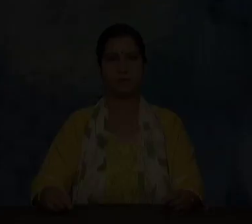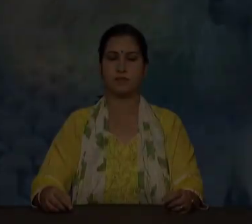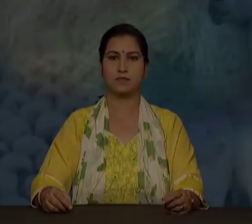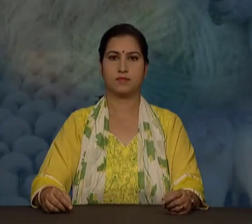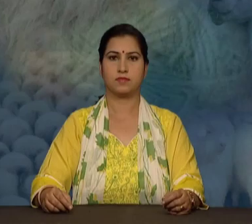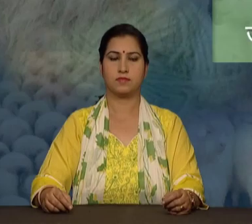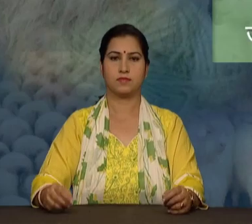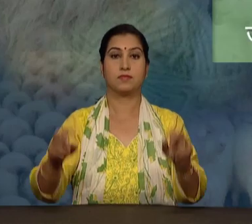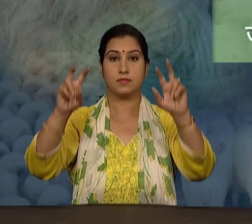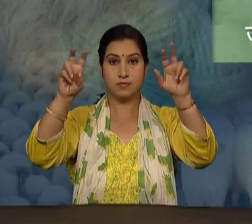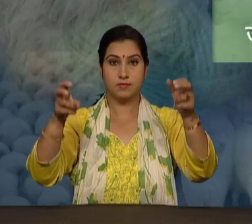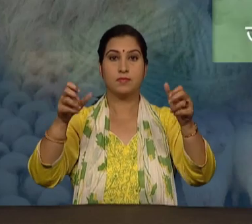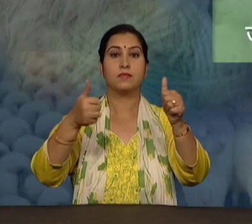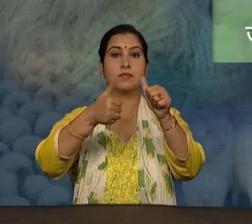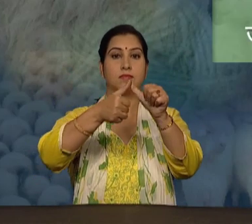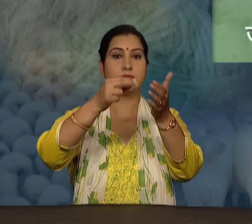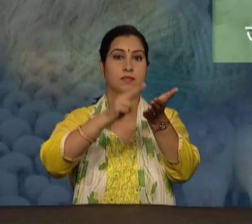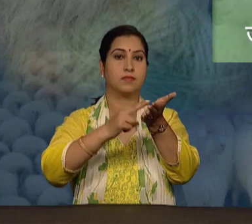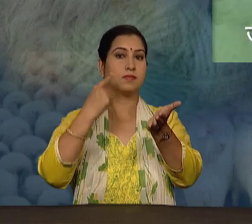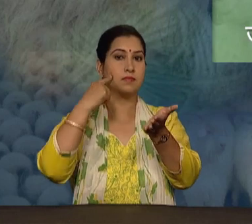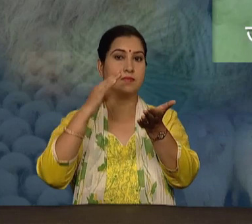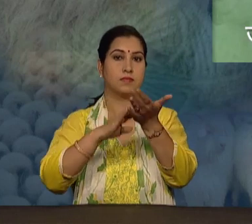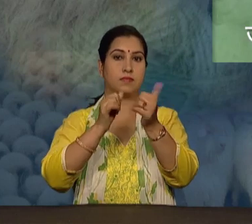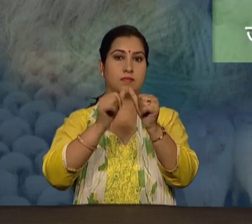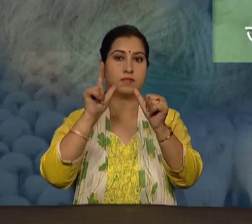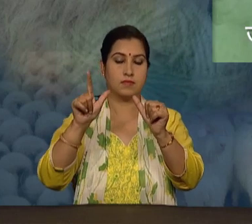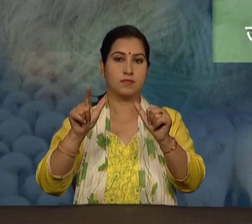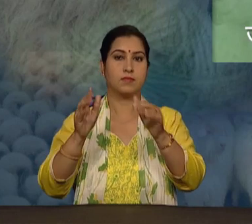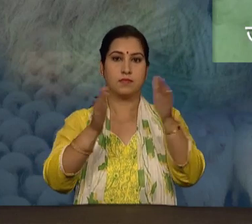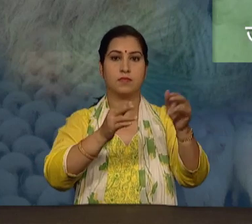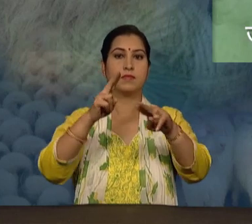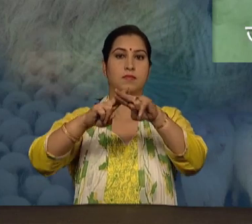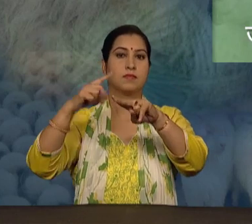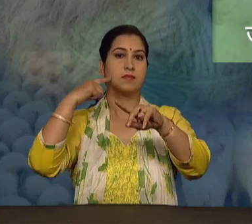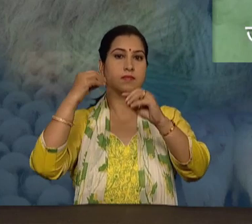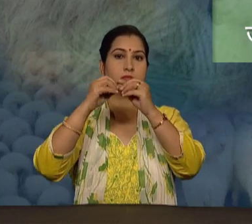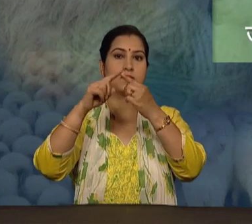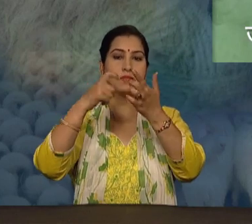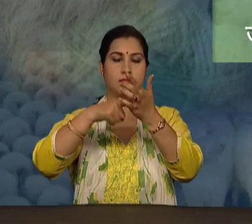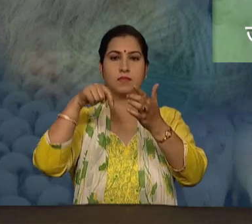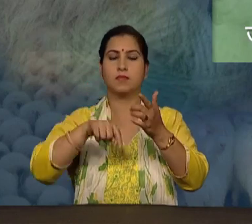जानतव रेशे यानि जन्तू रेशे